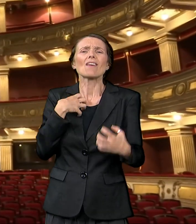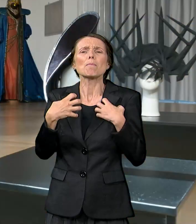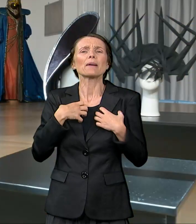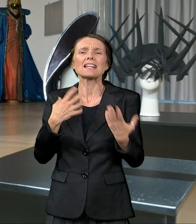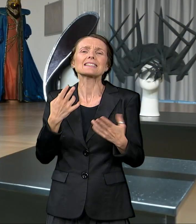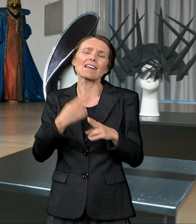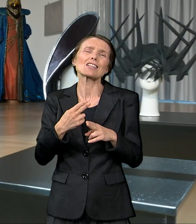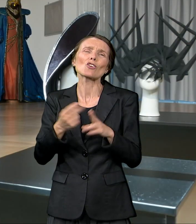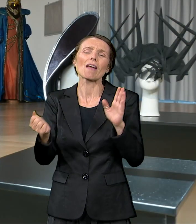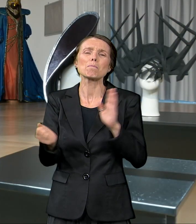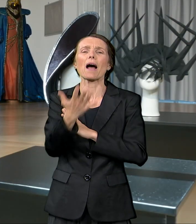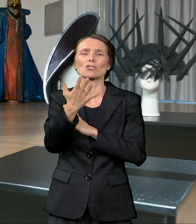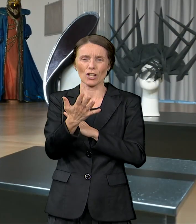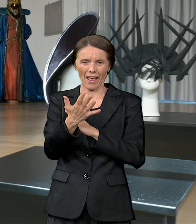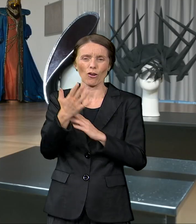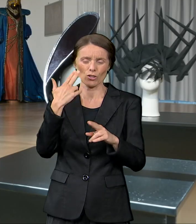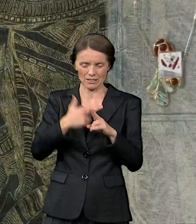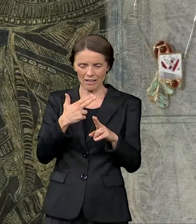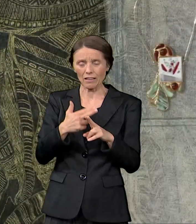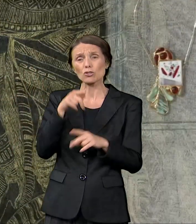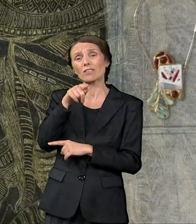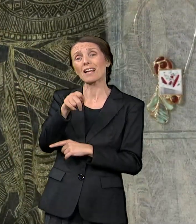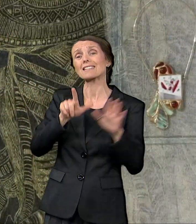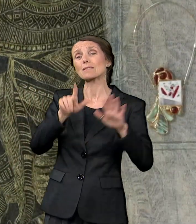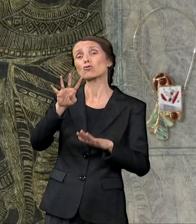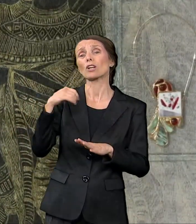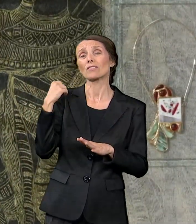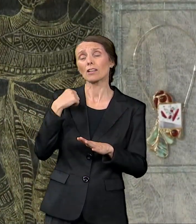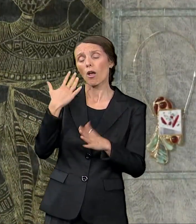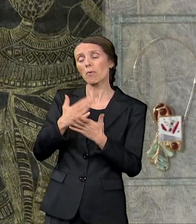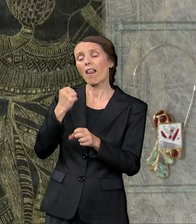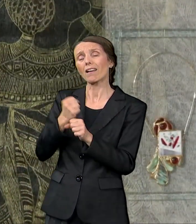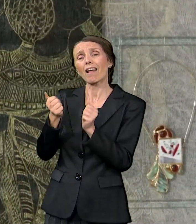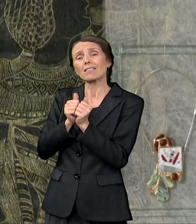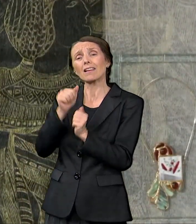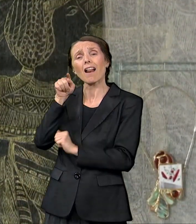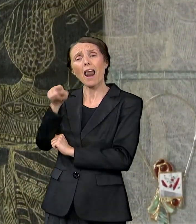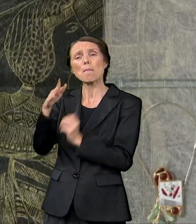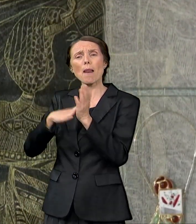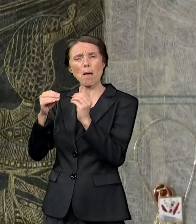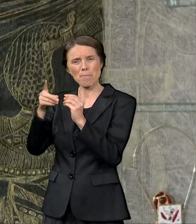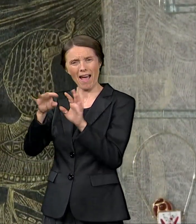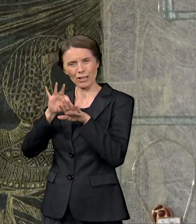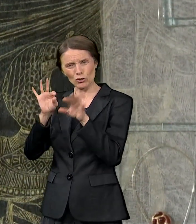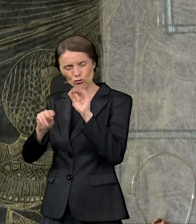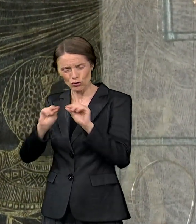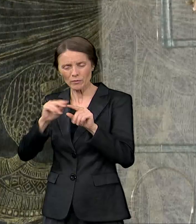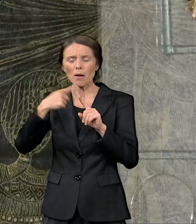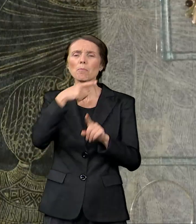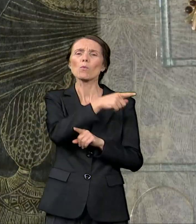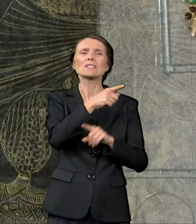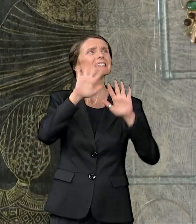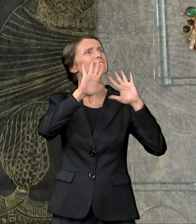Da 67. godine rad na predstavi sa rediteljem Milanom Barićem i scenografom Zoranom Ristićem zakotrljao je njenu